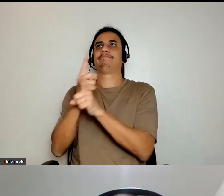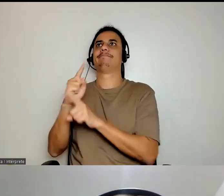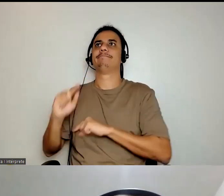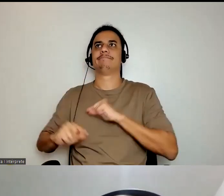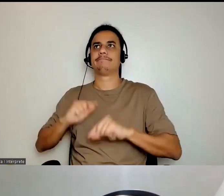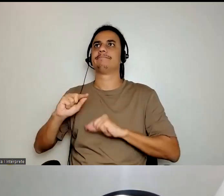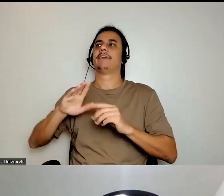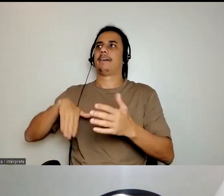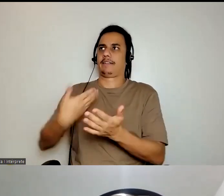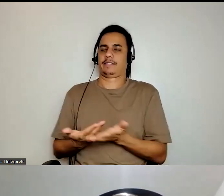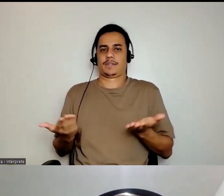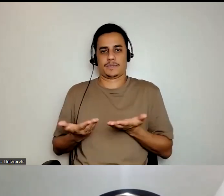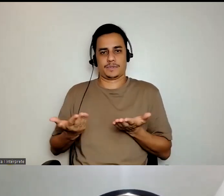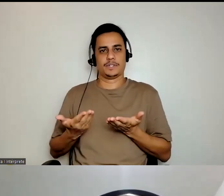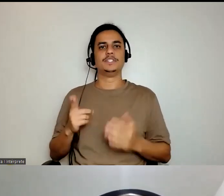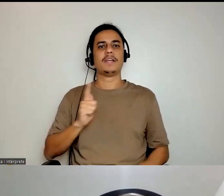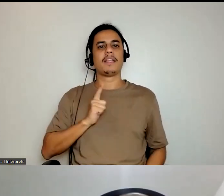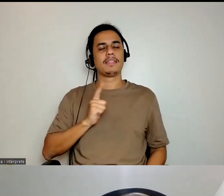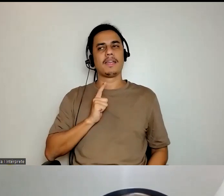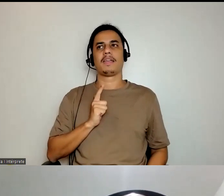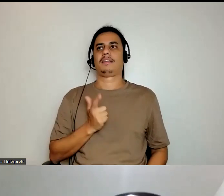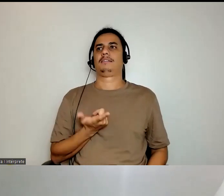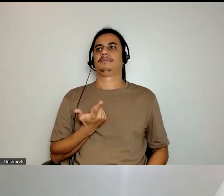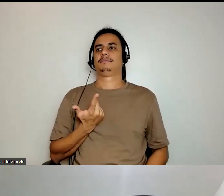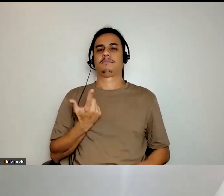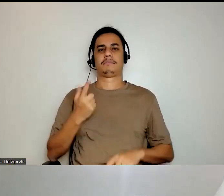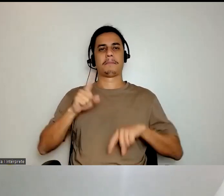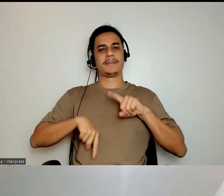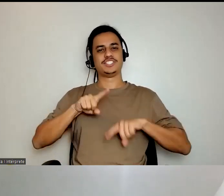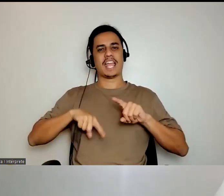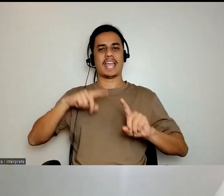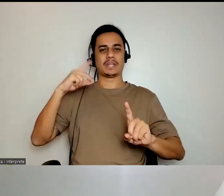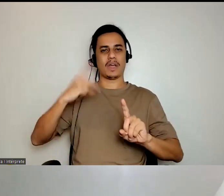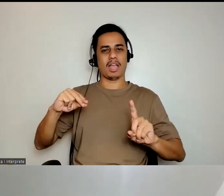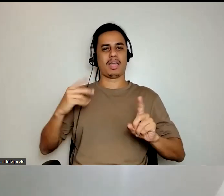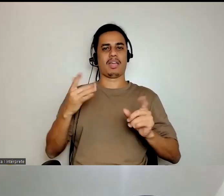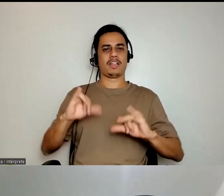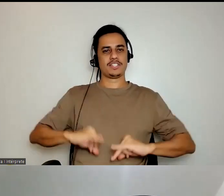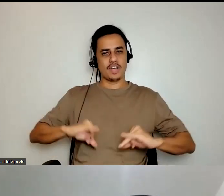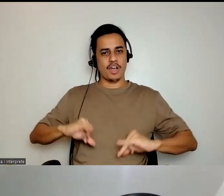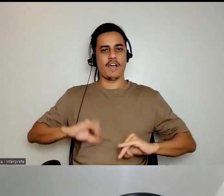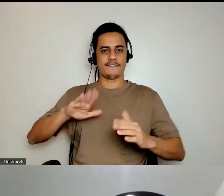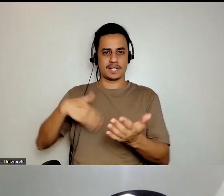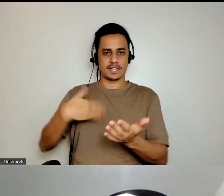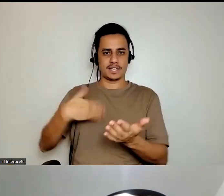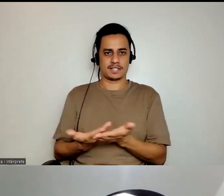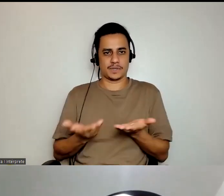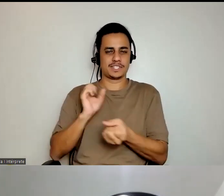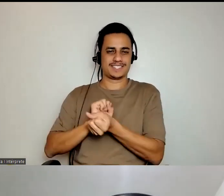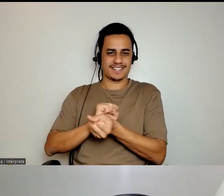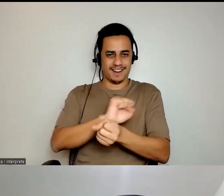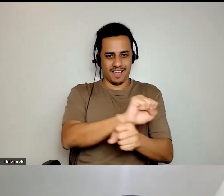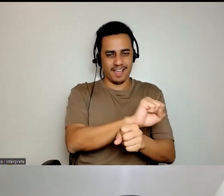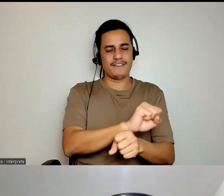ainda hoje, com objetos de tortura, objetos que narram ainda a escravidão, né, quando a gente vai ver, então,